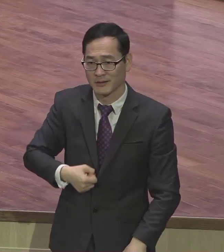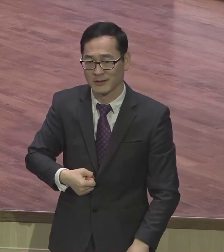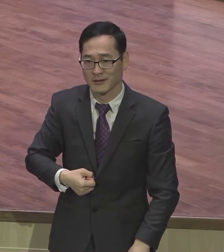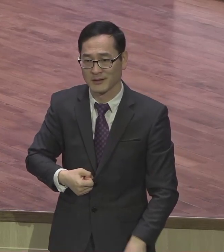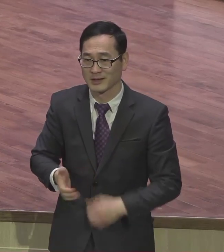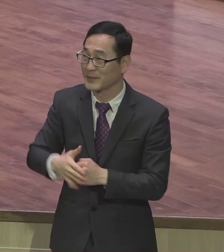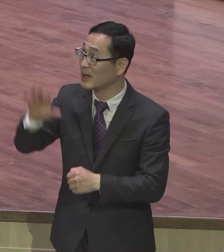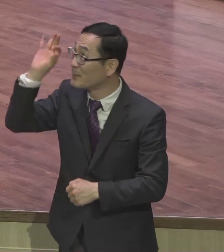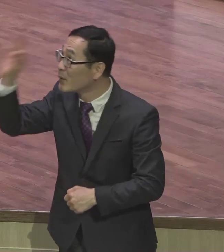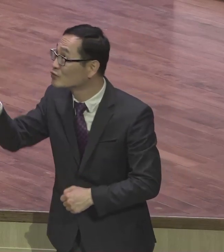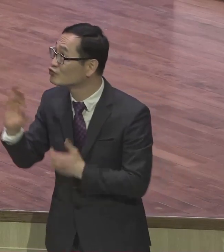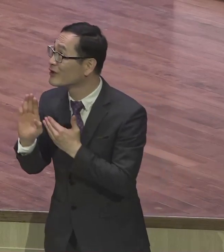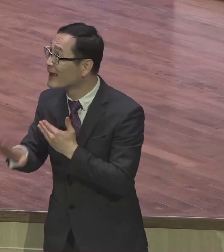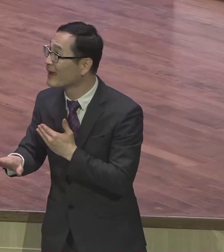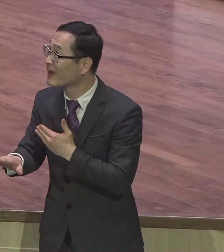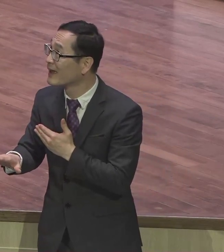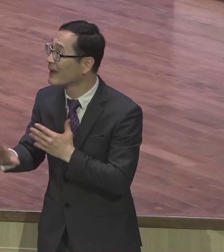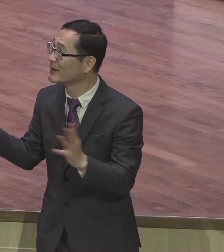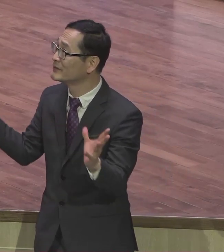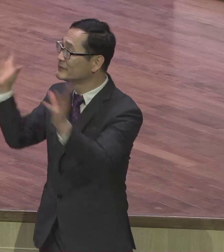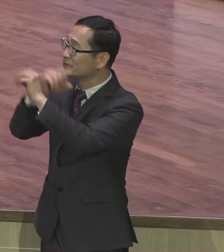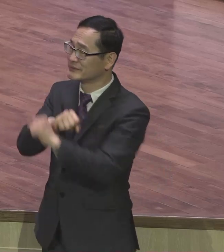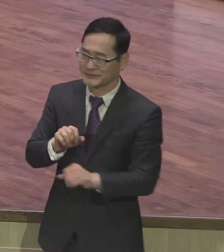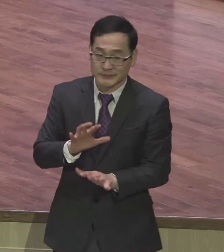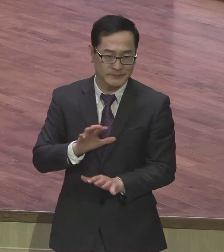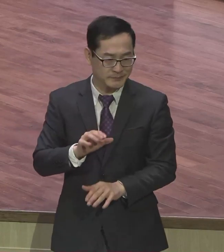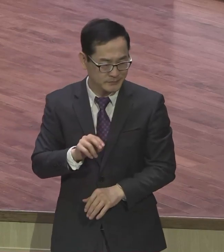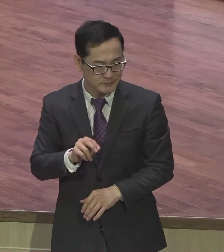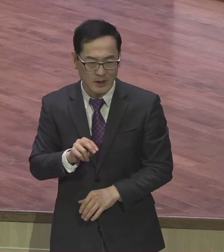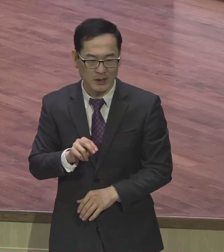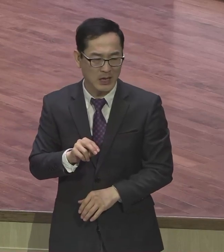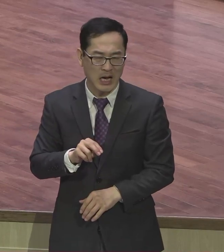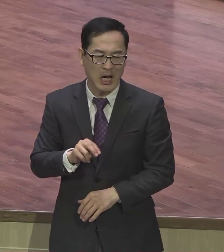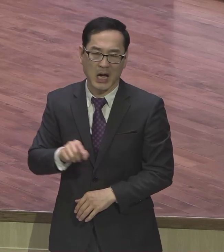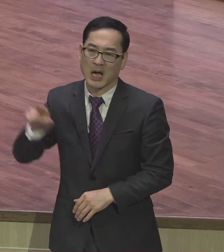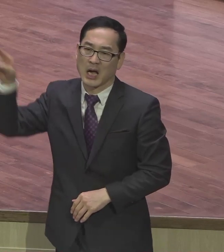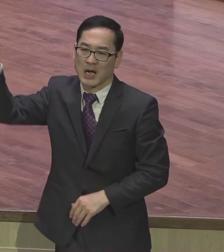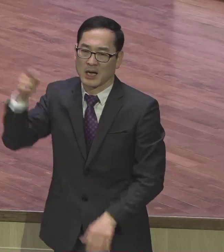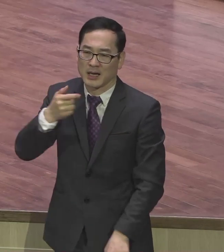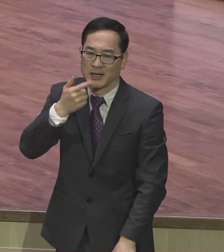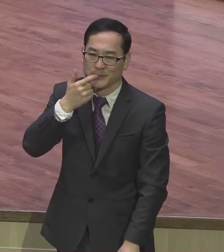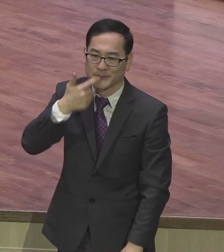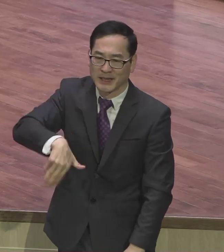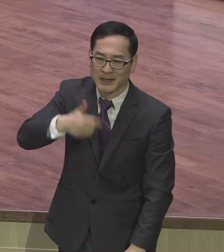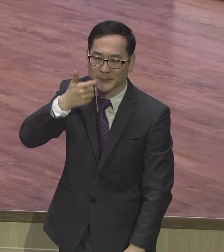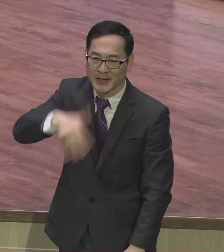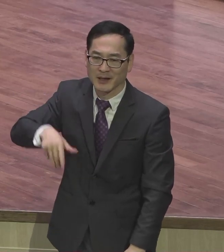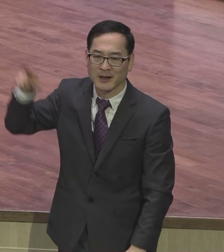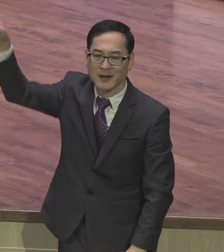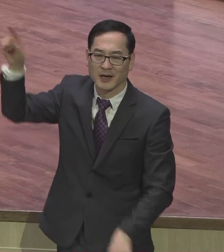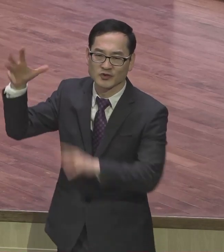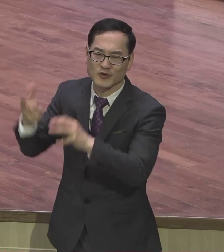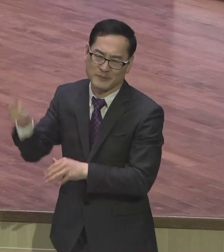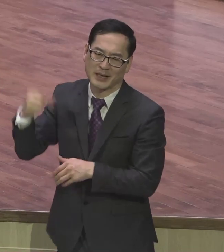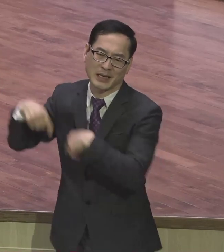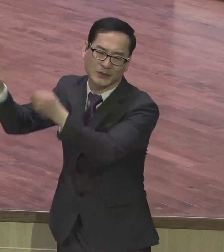싶다 너무 아름다운 우리 주님 계시는 그 천국이 너무 아름다운 빨리 천국 가고 싶다